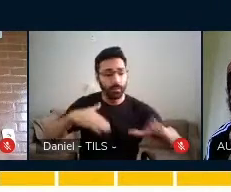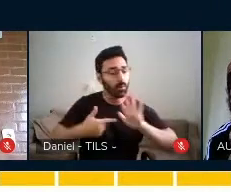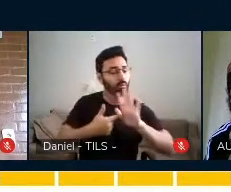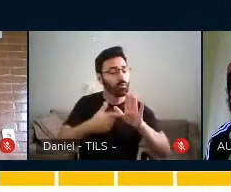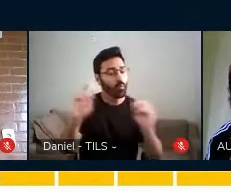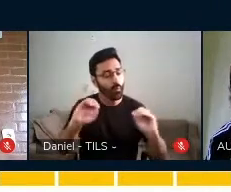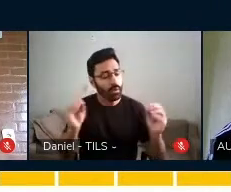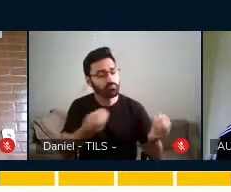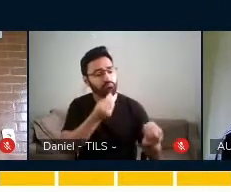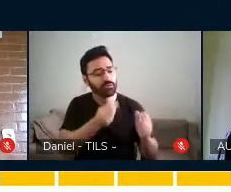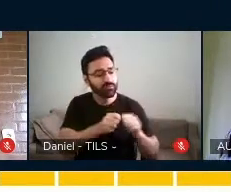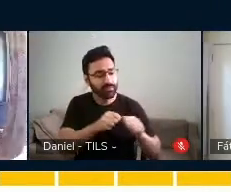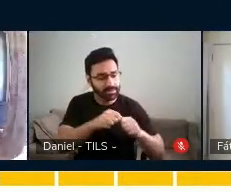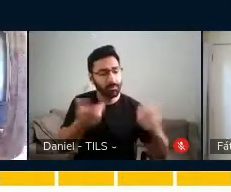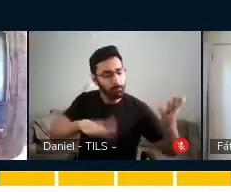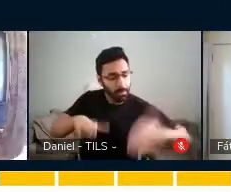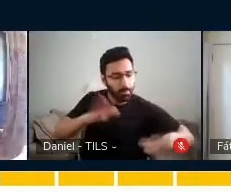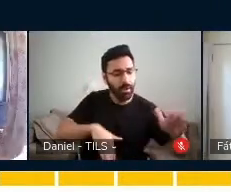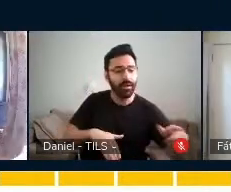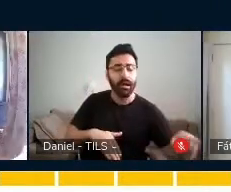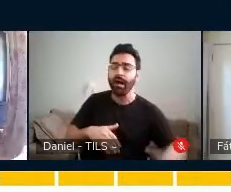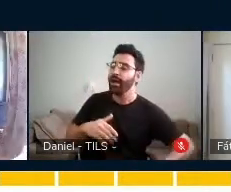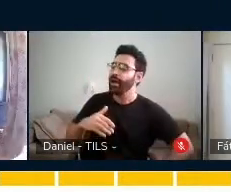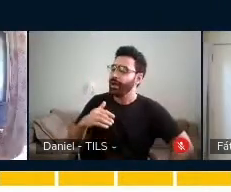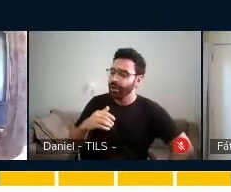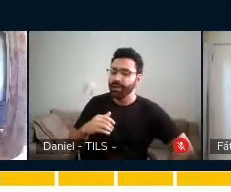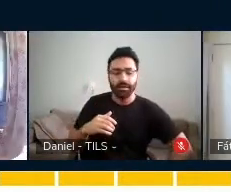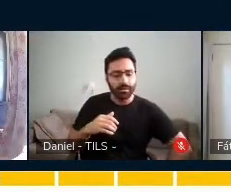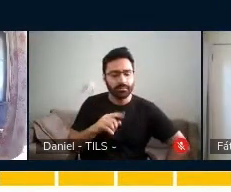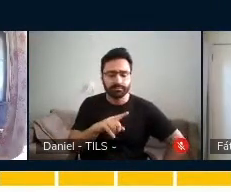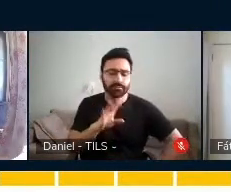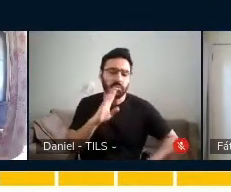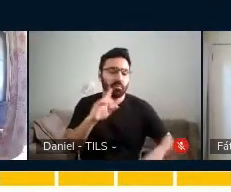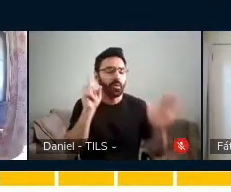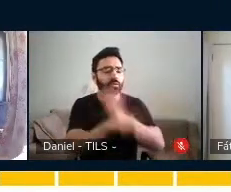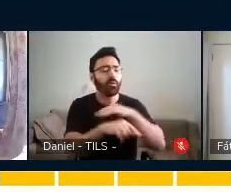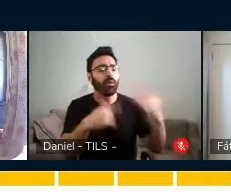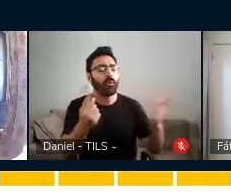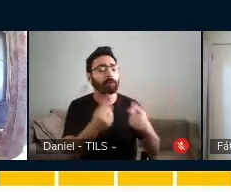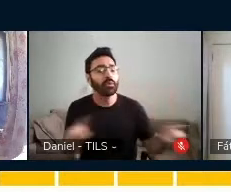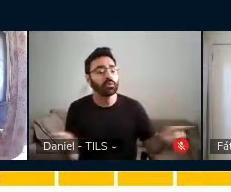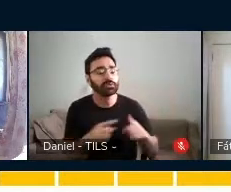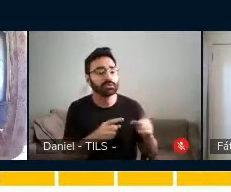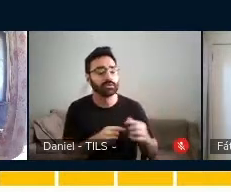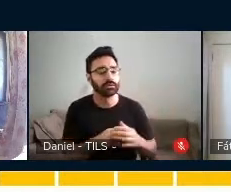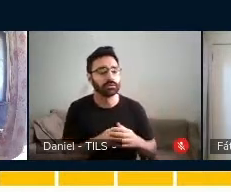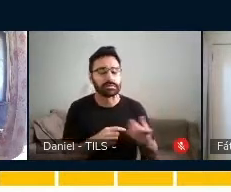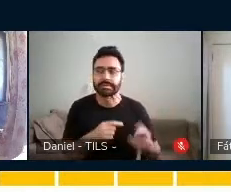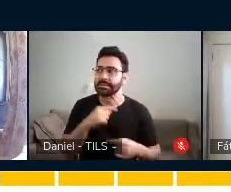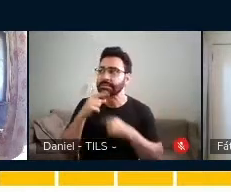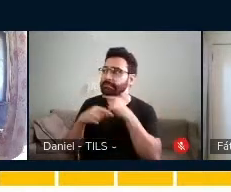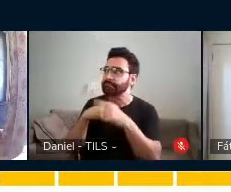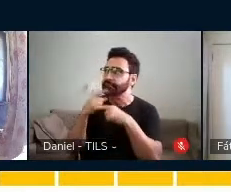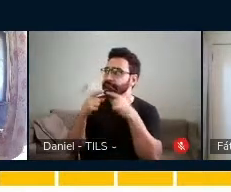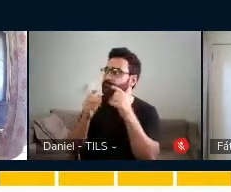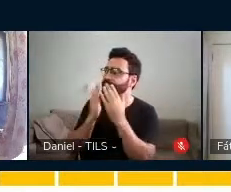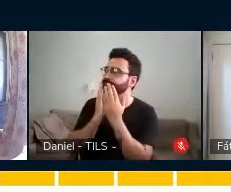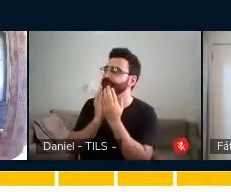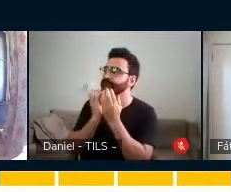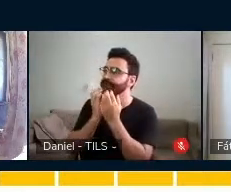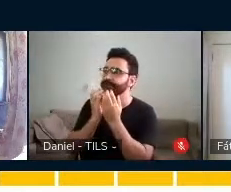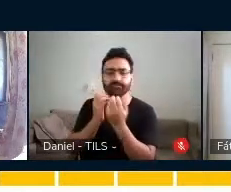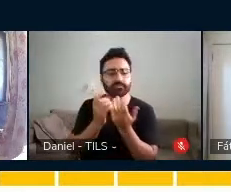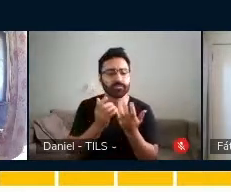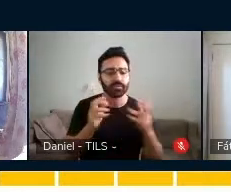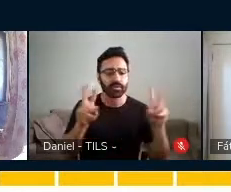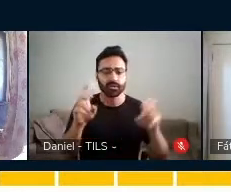Aí ela falou assim, pode ser, eu falei, qual música você vai querer? Aí ela também ficou meio na dúvida, aí eu sugeri o